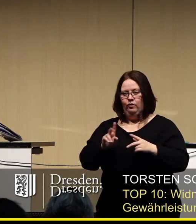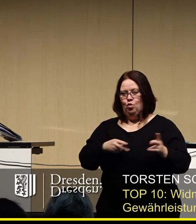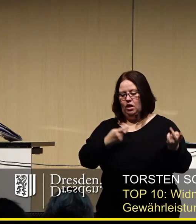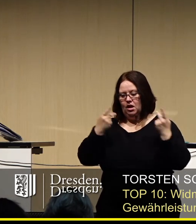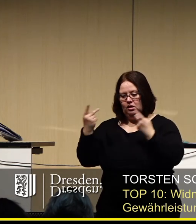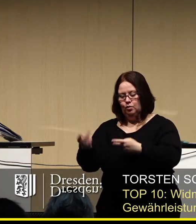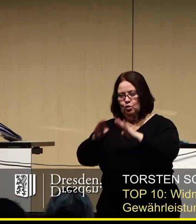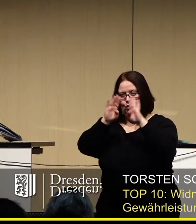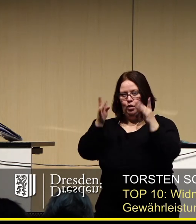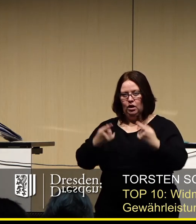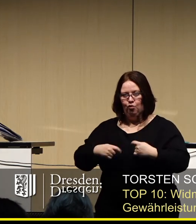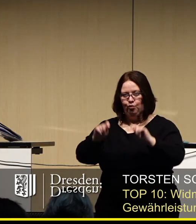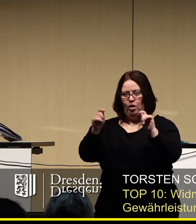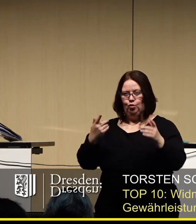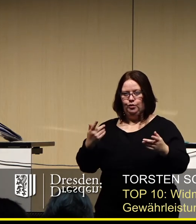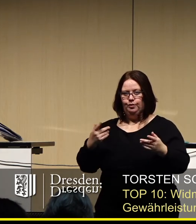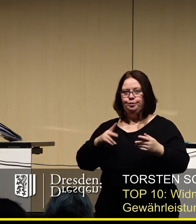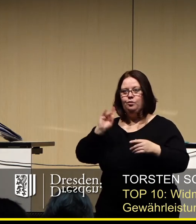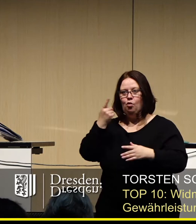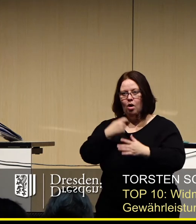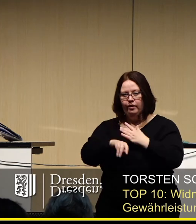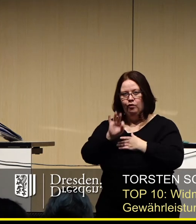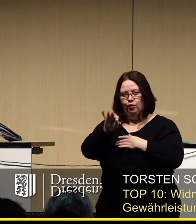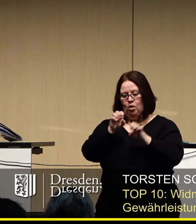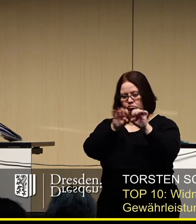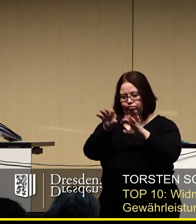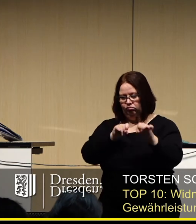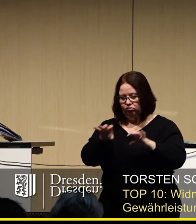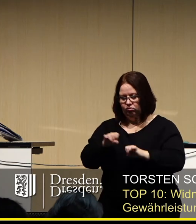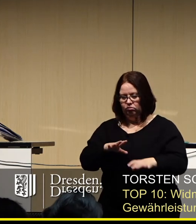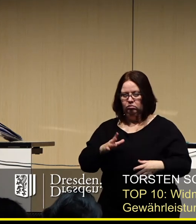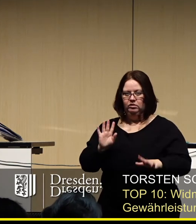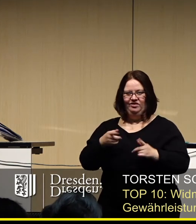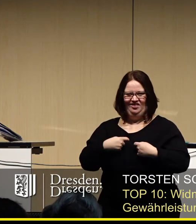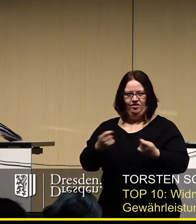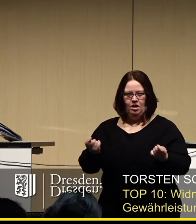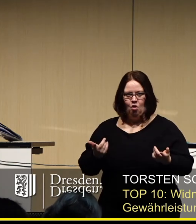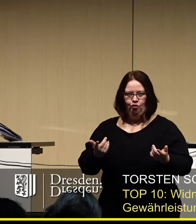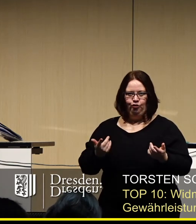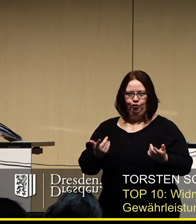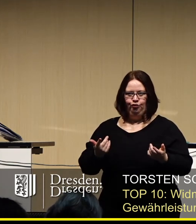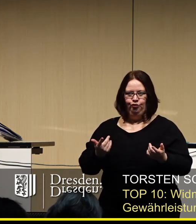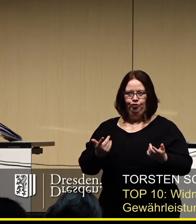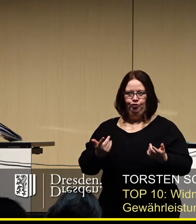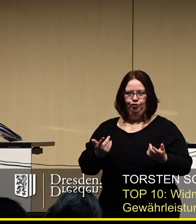Aufbau dieser Hütten. Letzten Endes auch für den Einkauf dann und diese Waren, die wird angeboten werden.